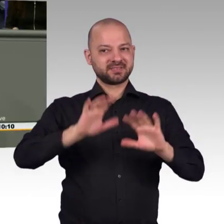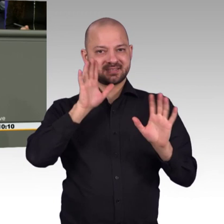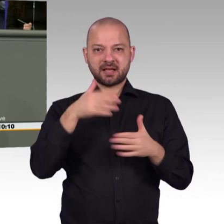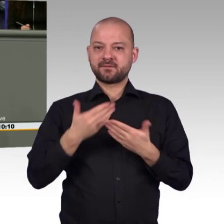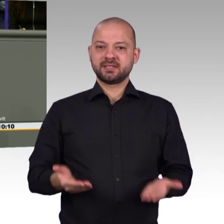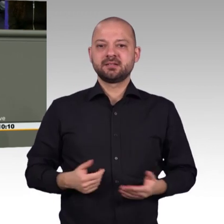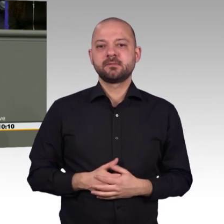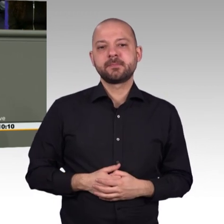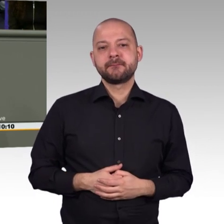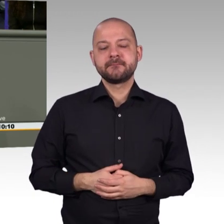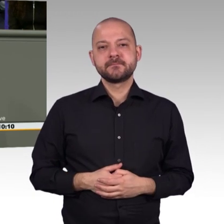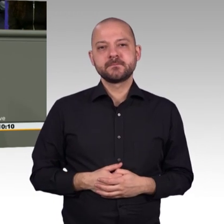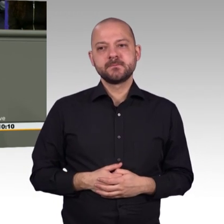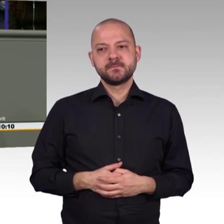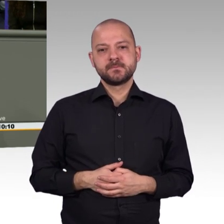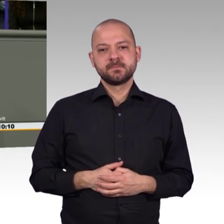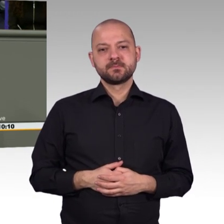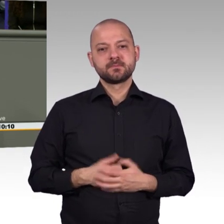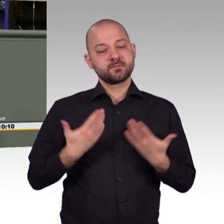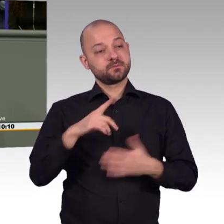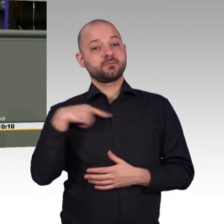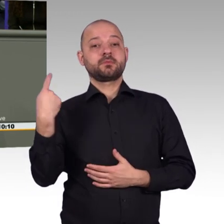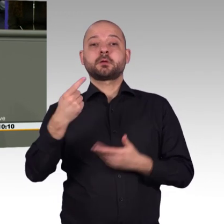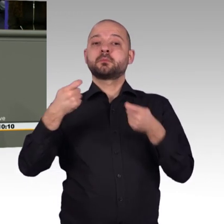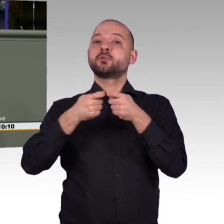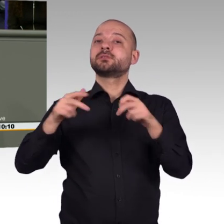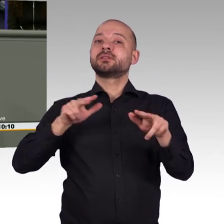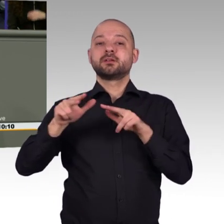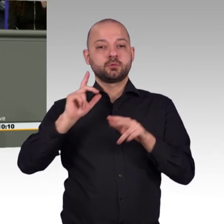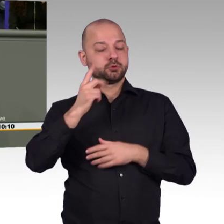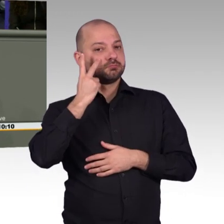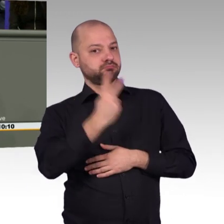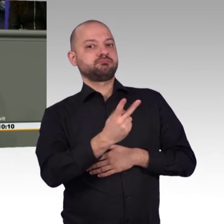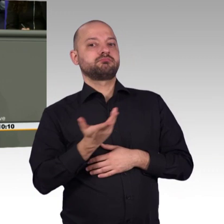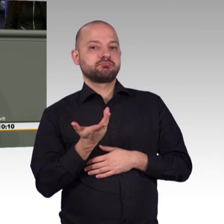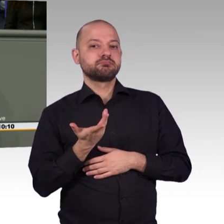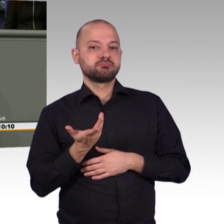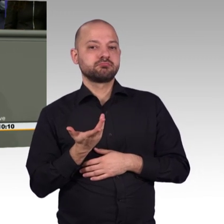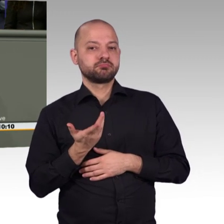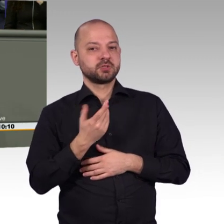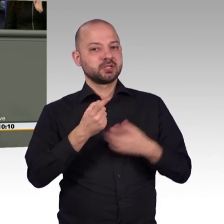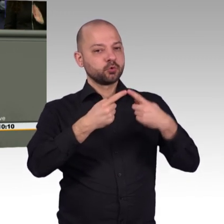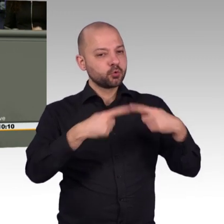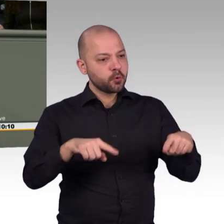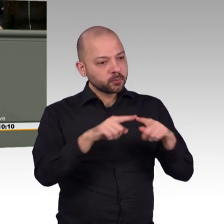für alle, von überall und zu jeder Zeit. Aber so viele Worte zur Infrastruktur sollten auch reichen. Das ist schließlich